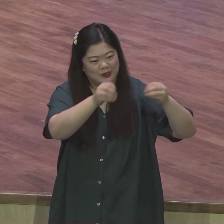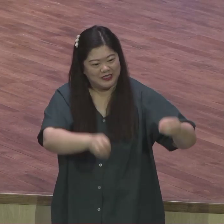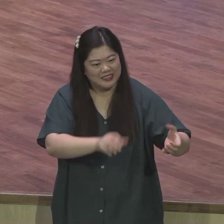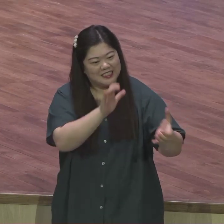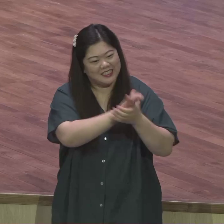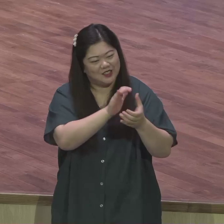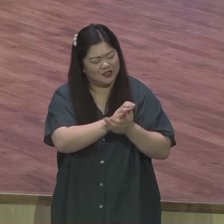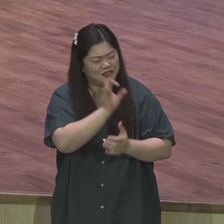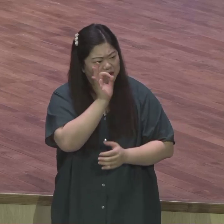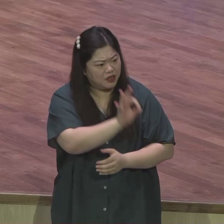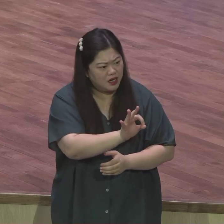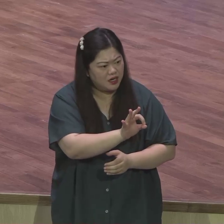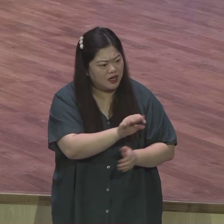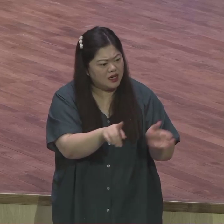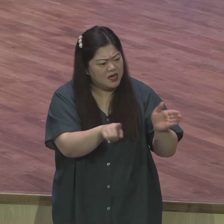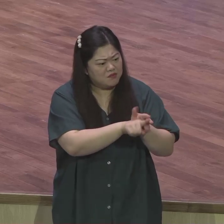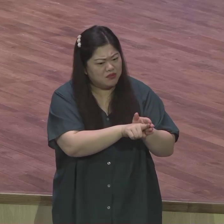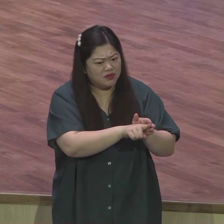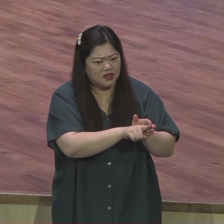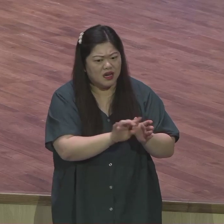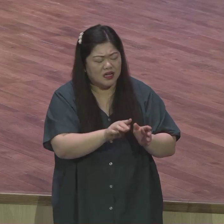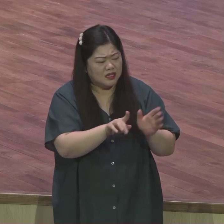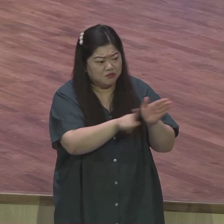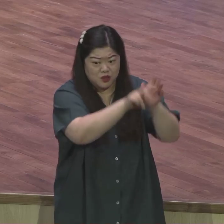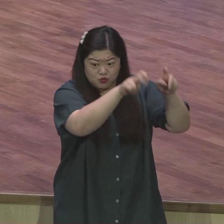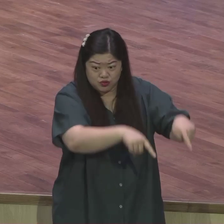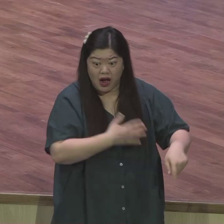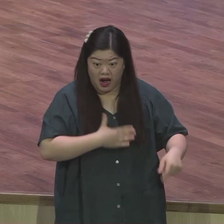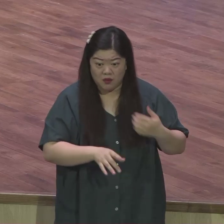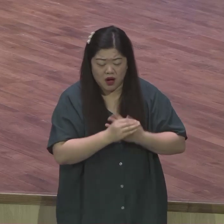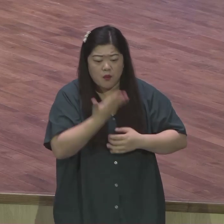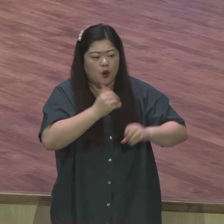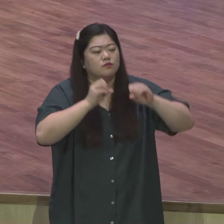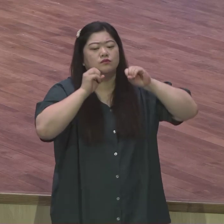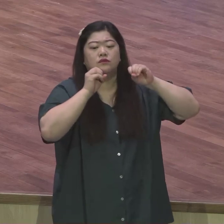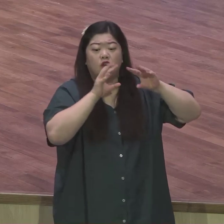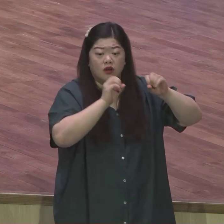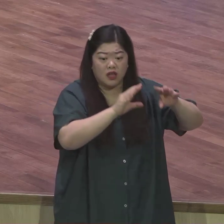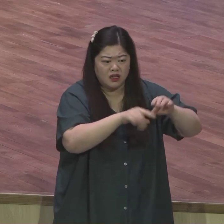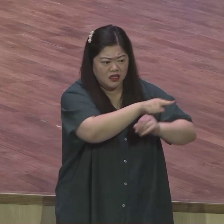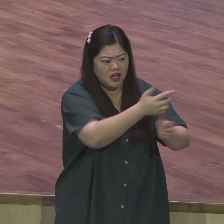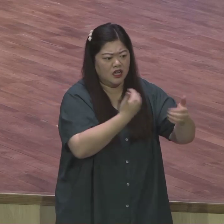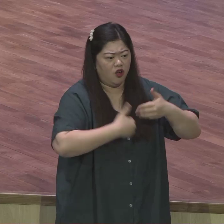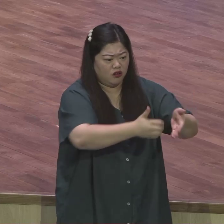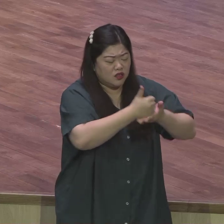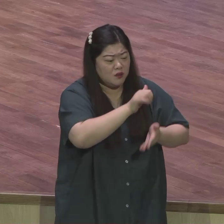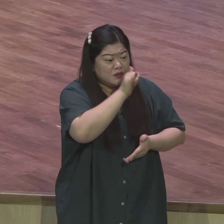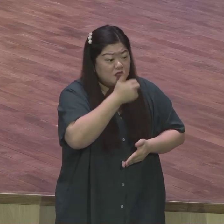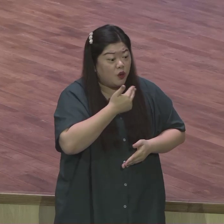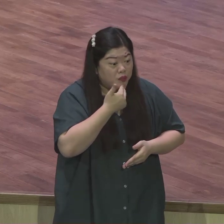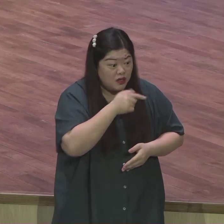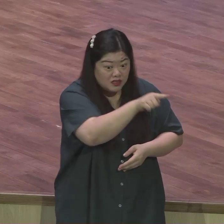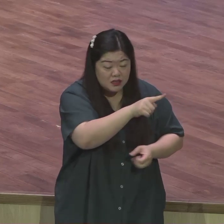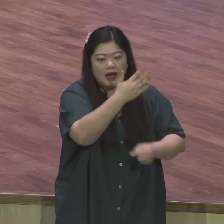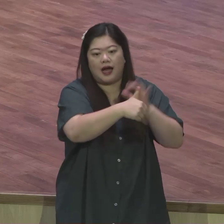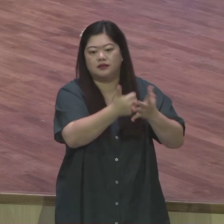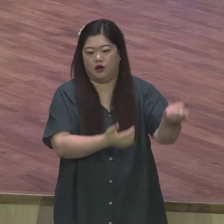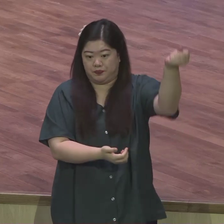믿고 안 믿고는 하나님 하실 일이고 성령 하실 일이고 나는 전하는 것이 사명이기 때문에 결과에 대해서는 대해서는 염려하지